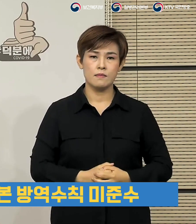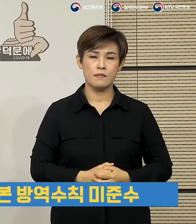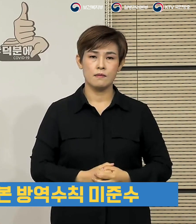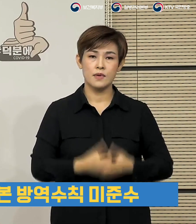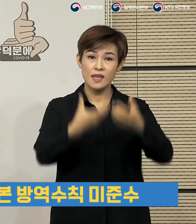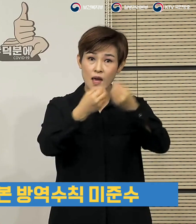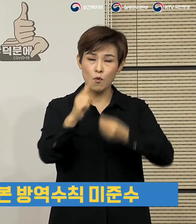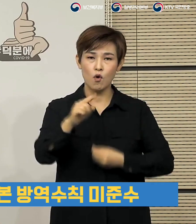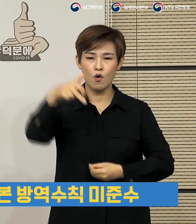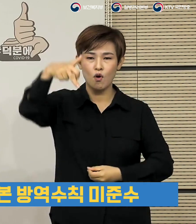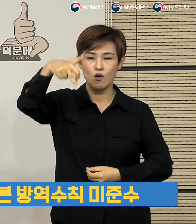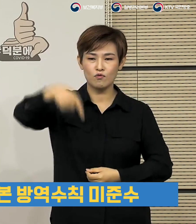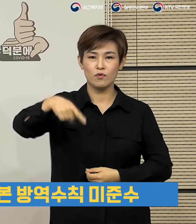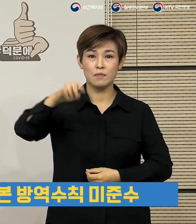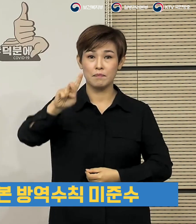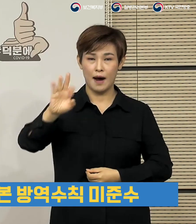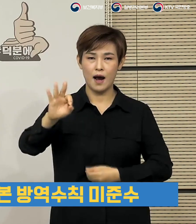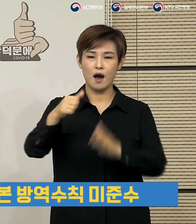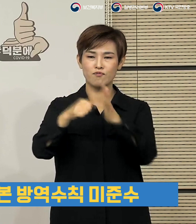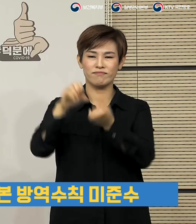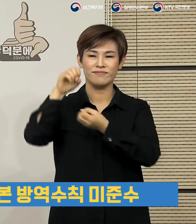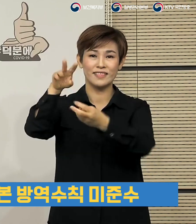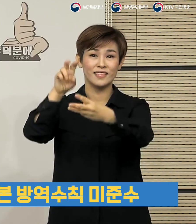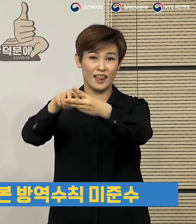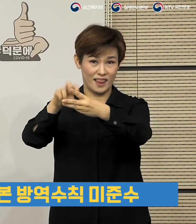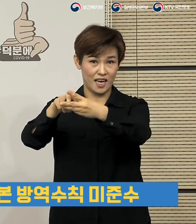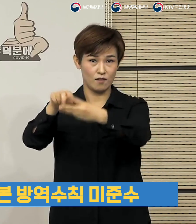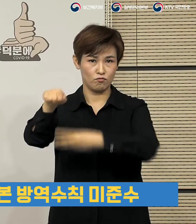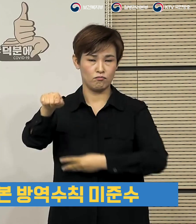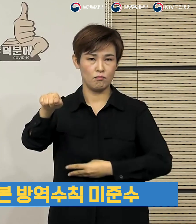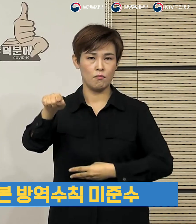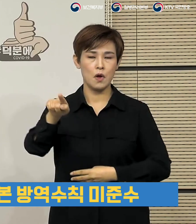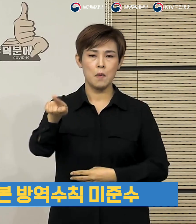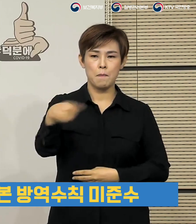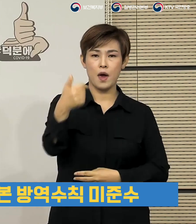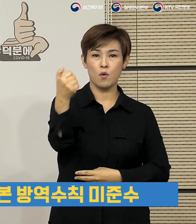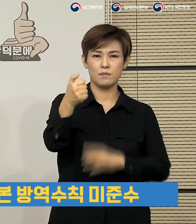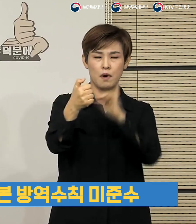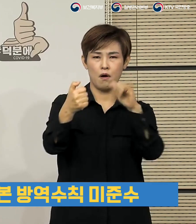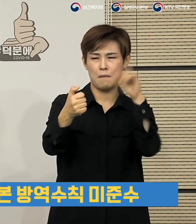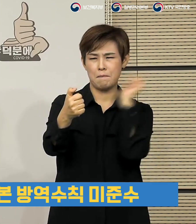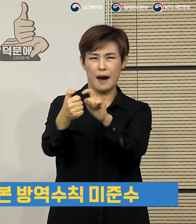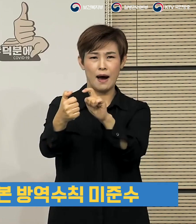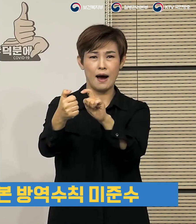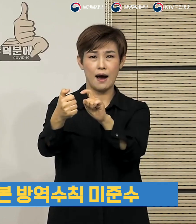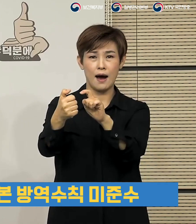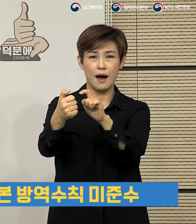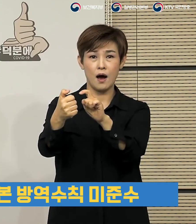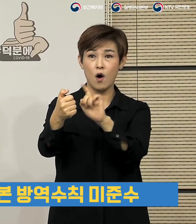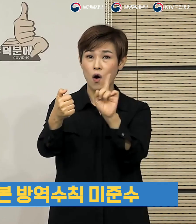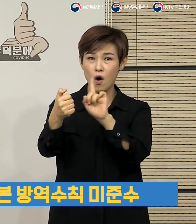사례로 쿠팡 물류센터가 있습니다. 150여 명의 확진자가 발생한 부천